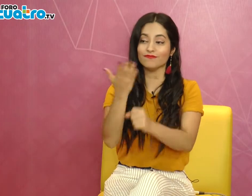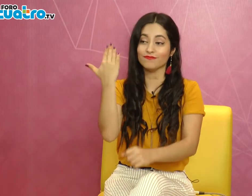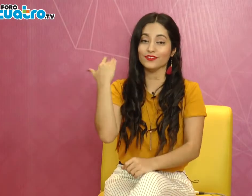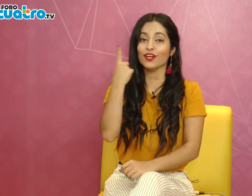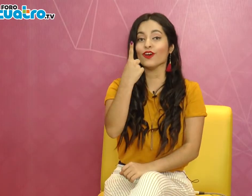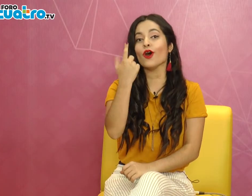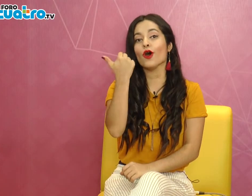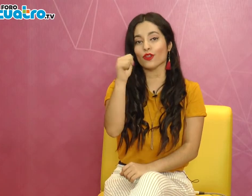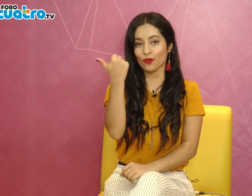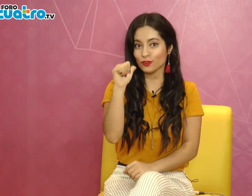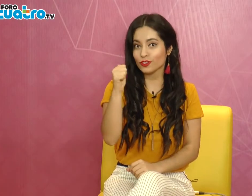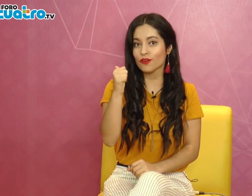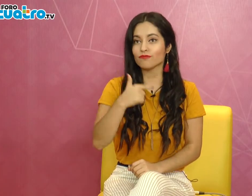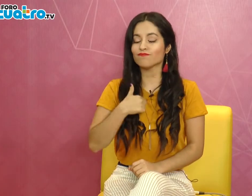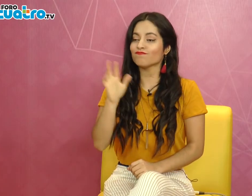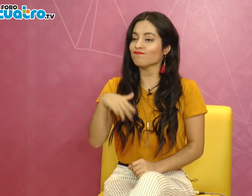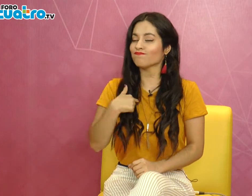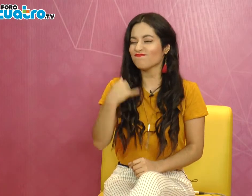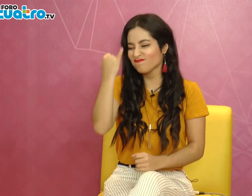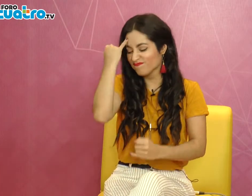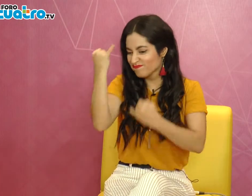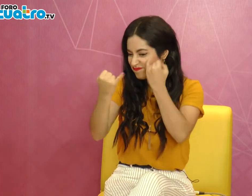Hace un año, en agosto,